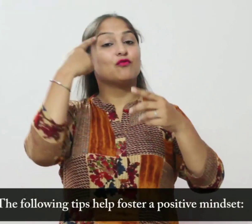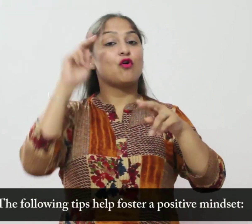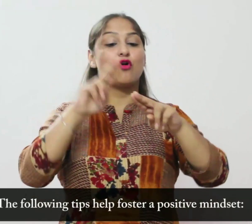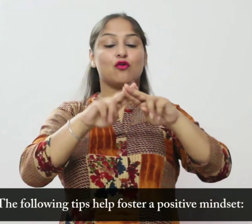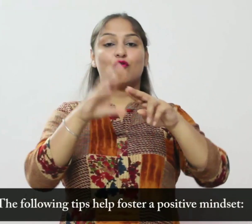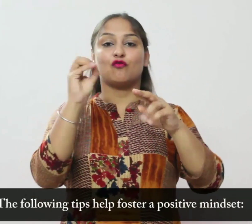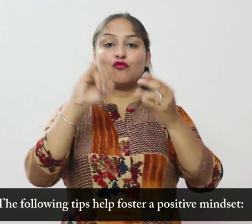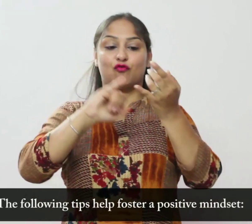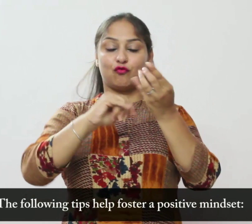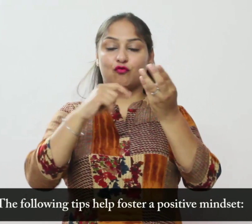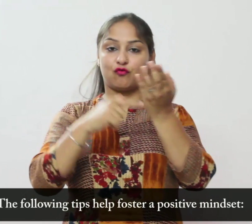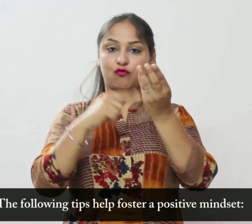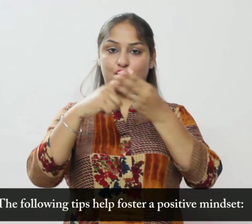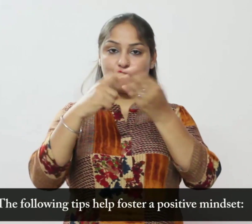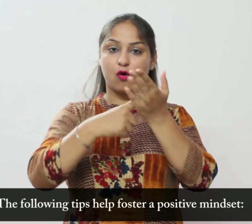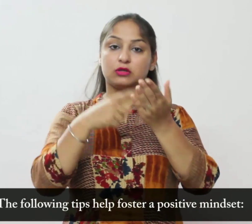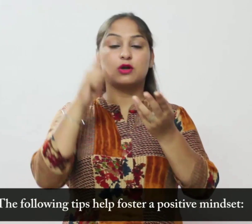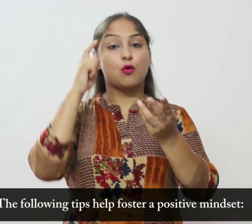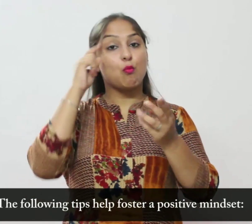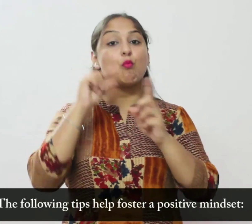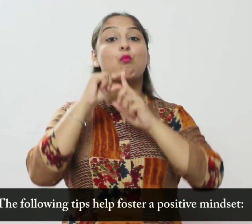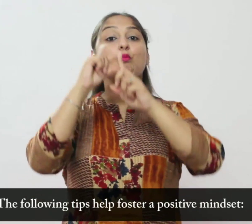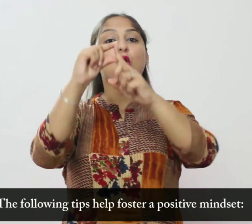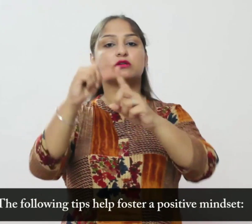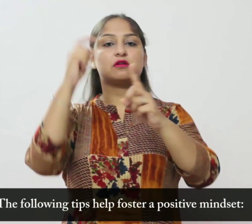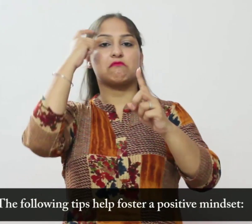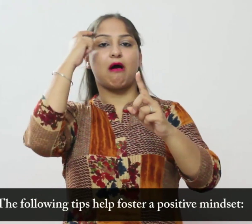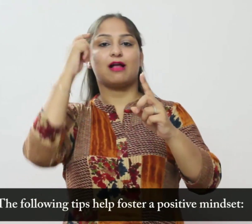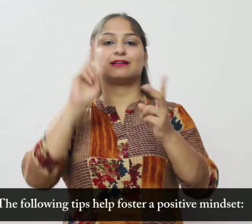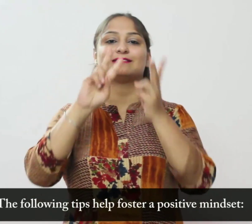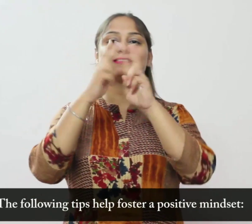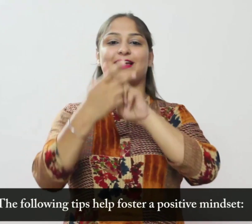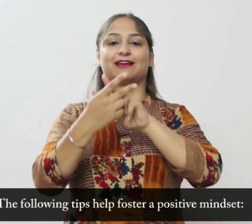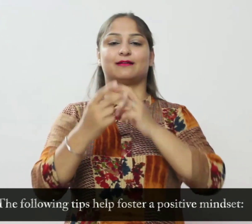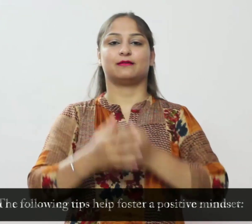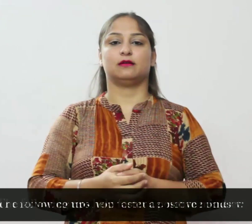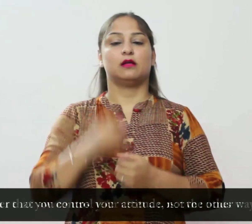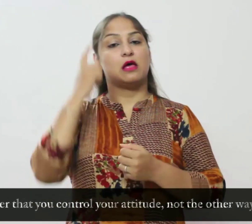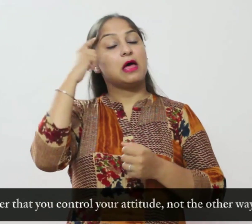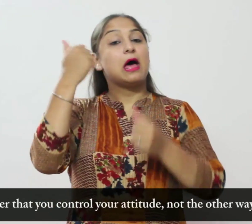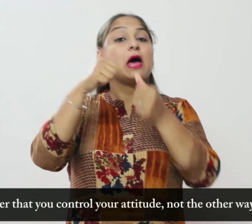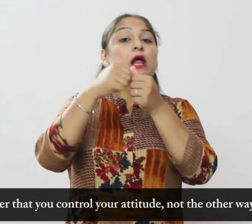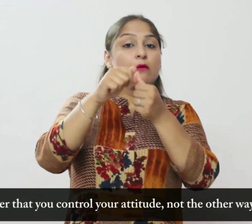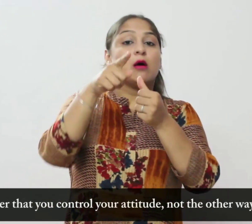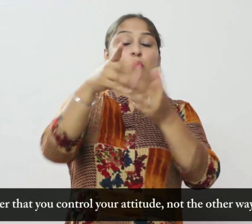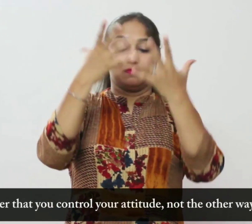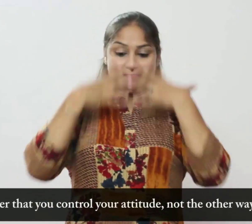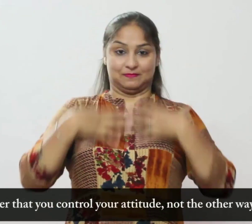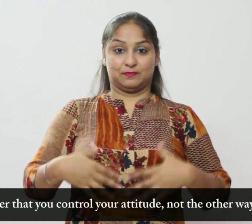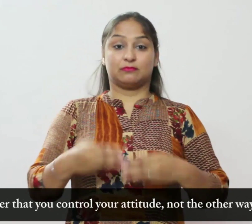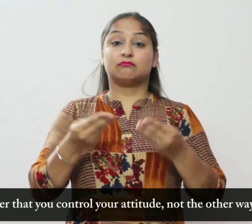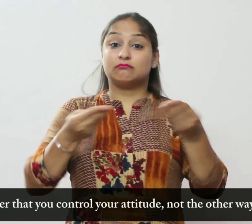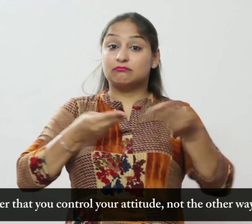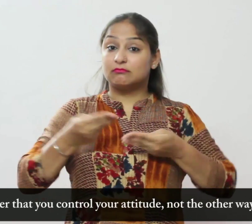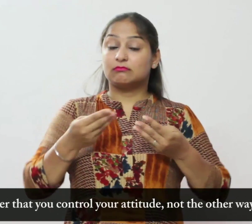सकारात्मक मानसिक्ता को बढ़ावा देती है याद रखें कि आप अपने दृष्टिकोंड को नियंत्रित